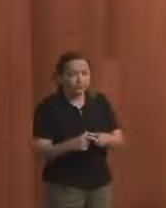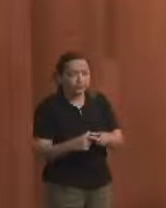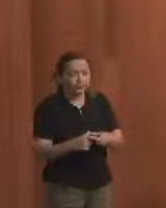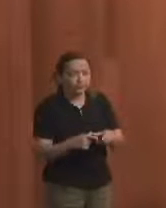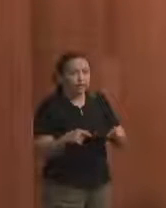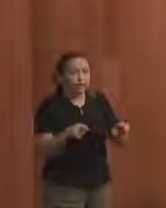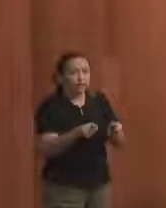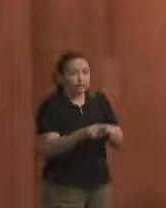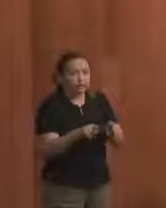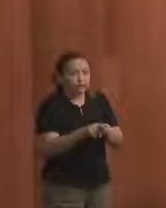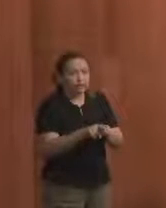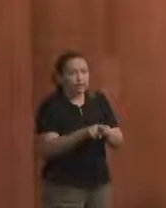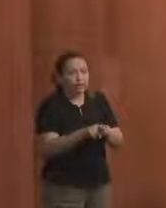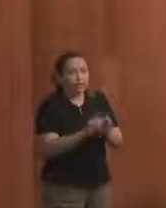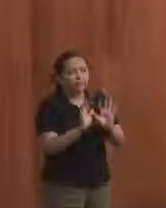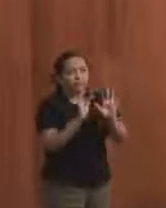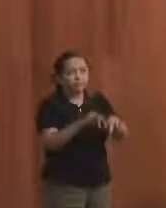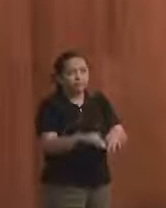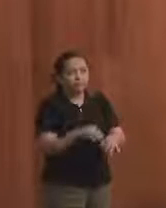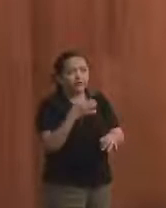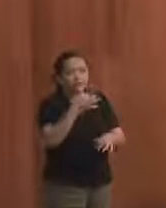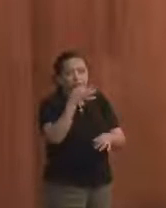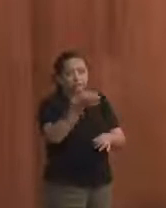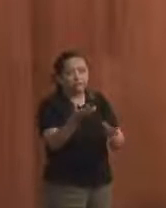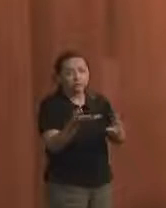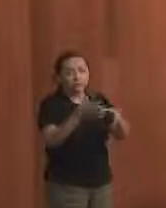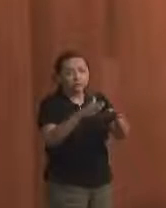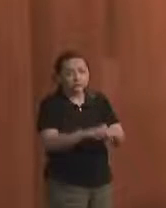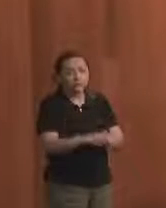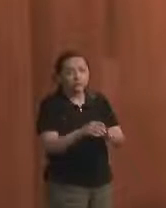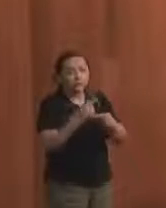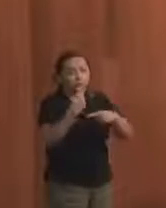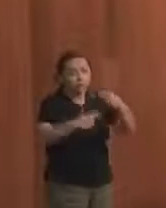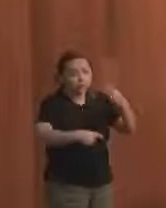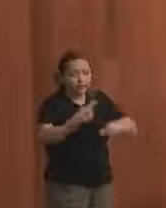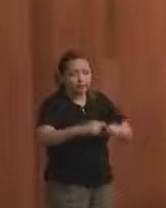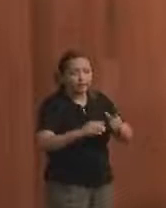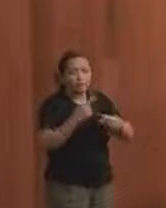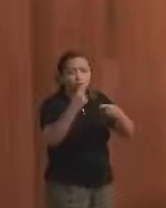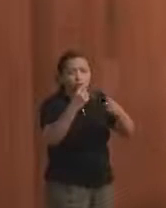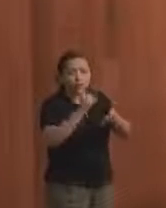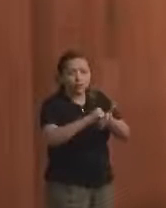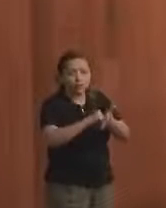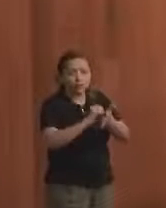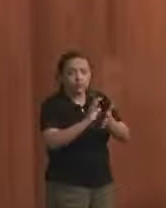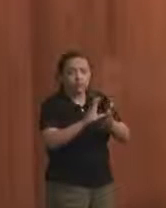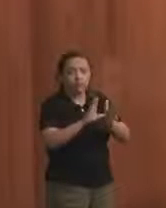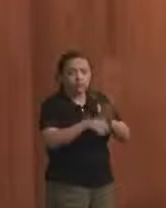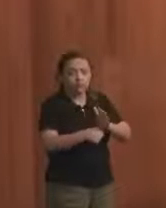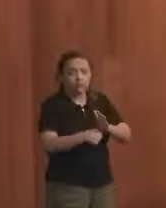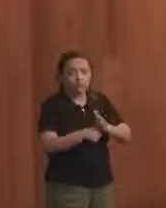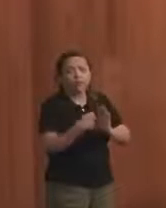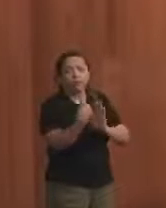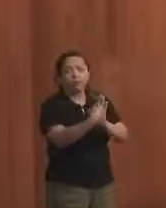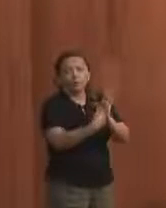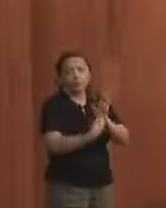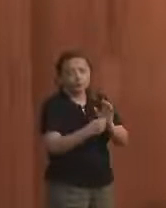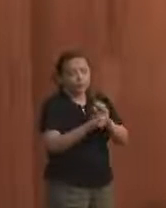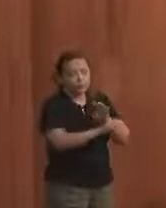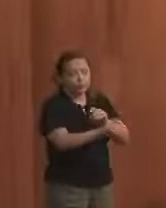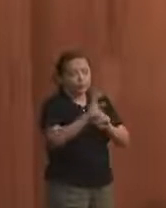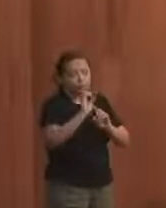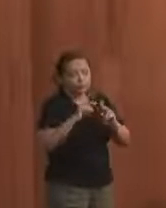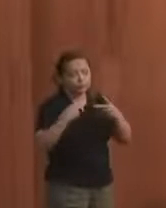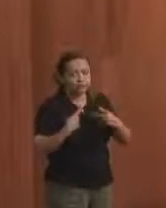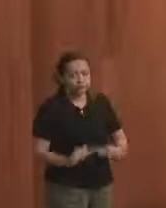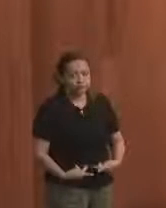Também, por fim, nesse ponto, a sugestão da inclusão do debate do combate à corrupção com um programa de educação e direitos